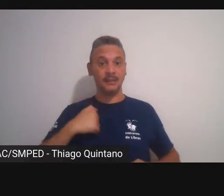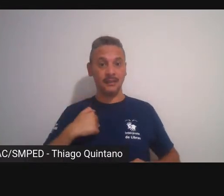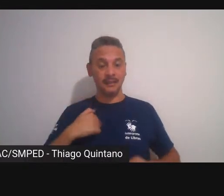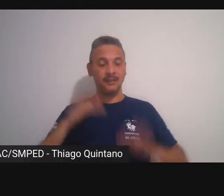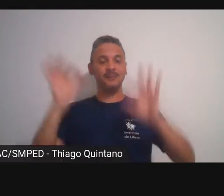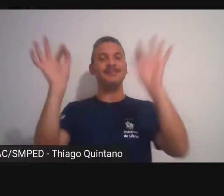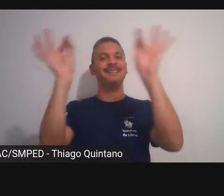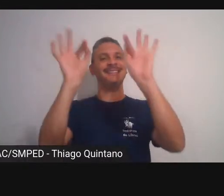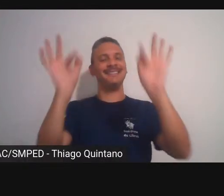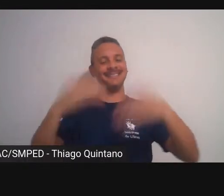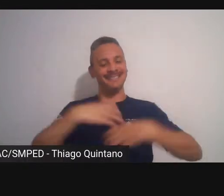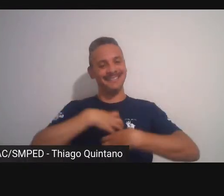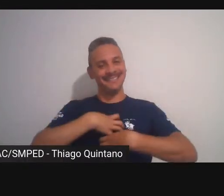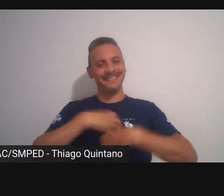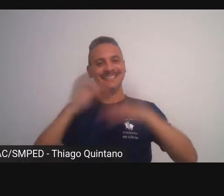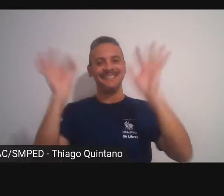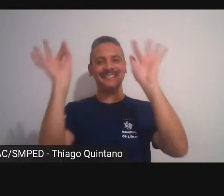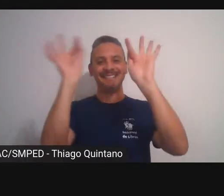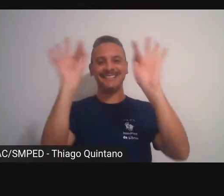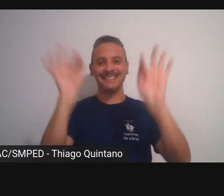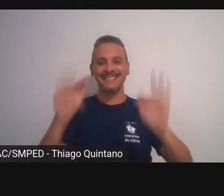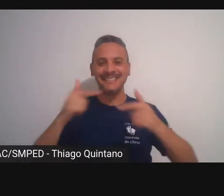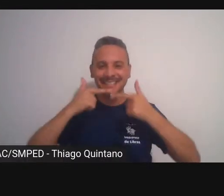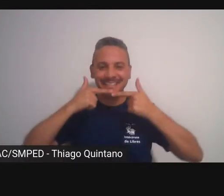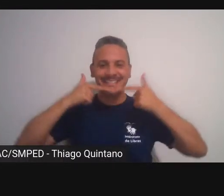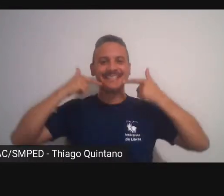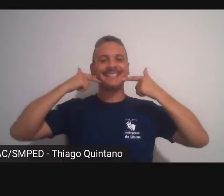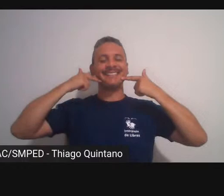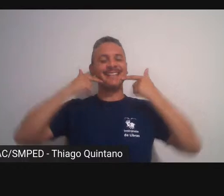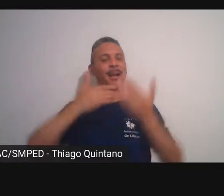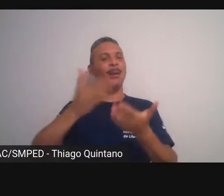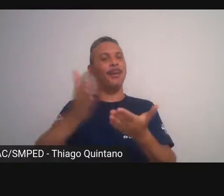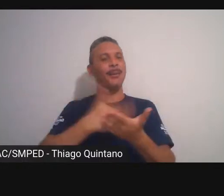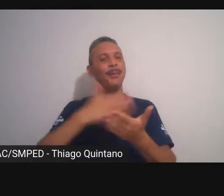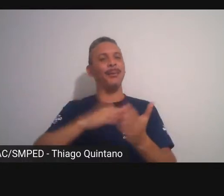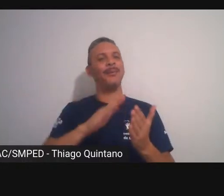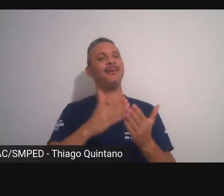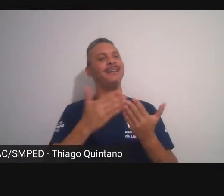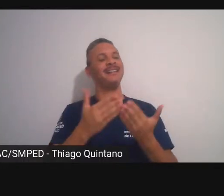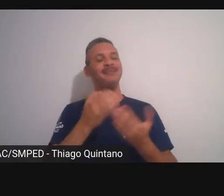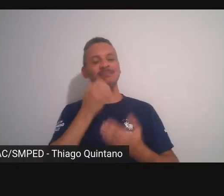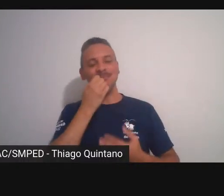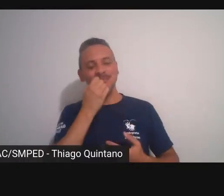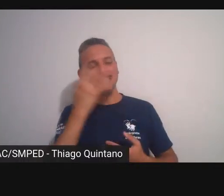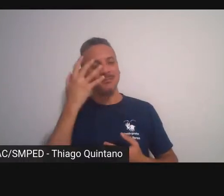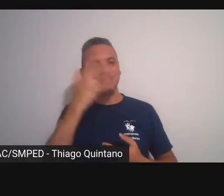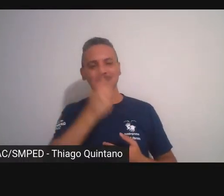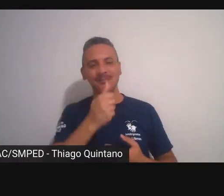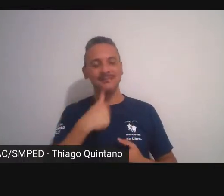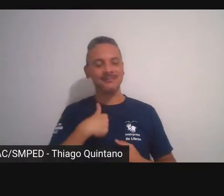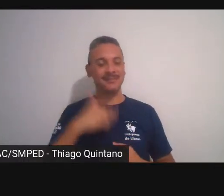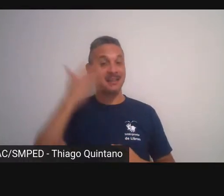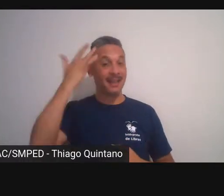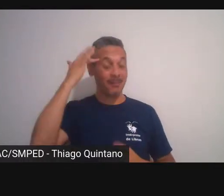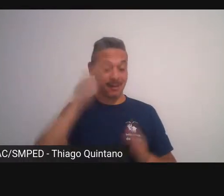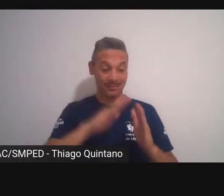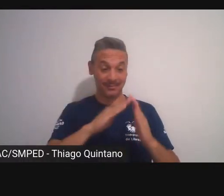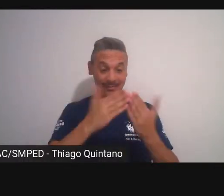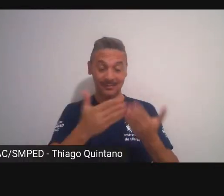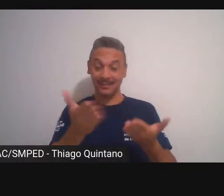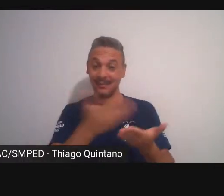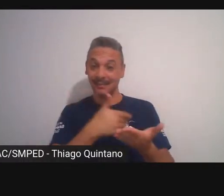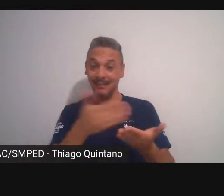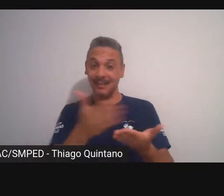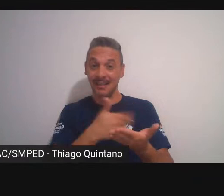feliz assim com com o resultado do livro eu acho que ele eu